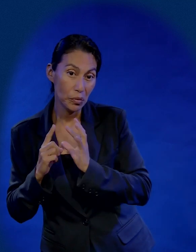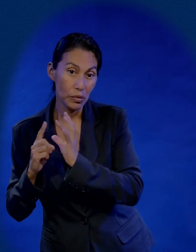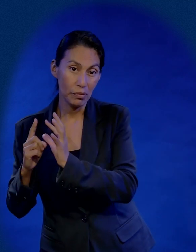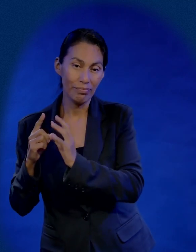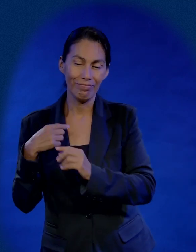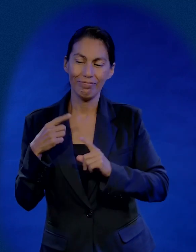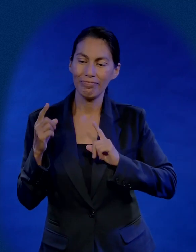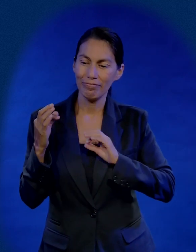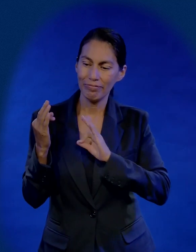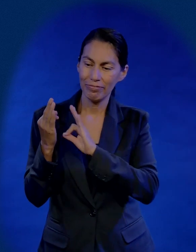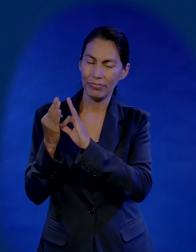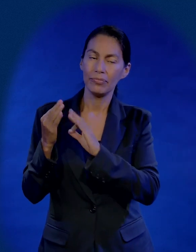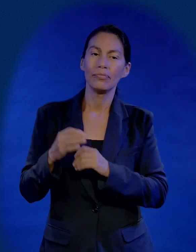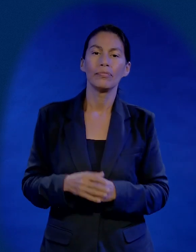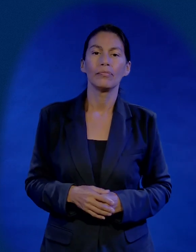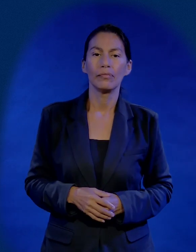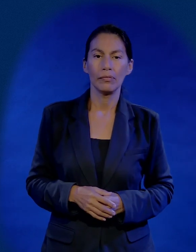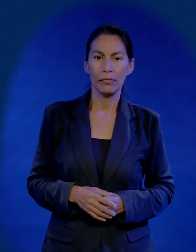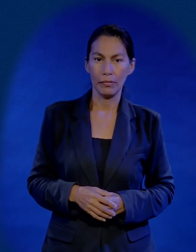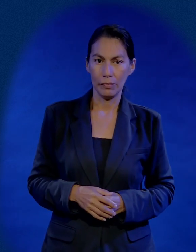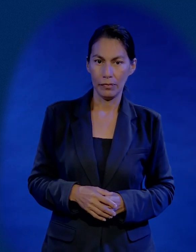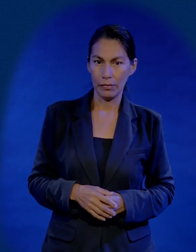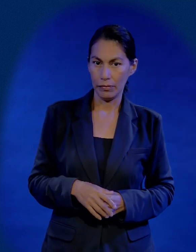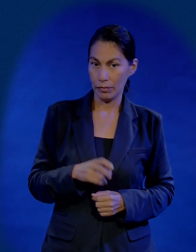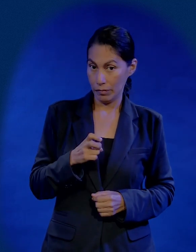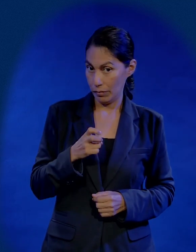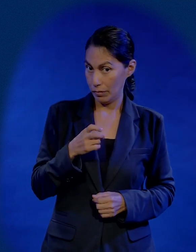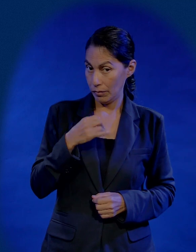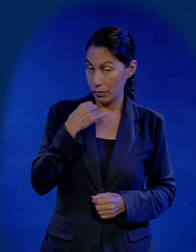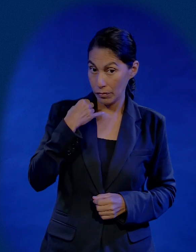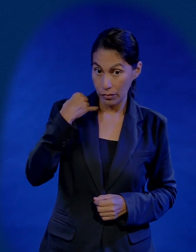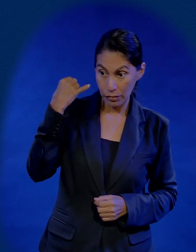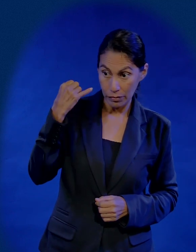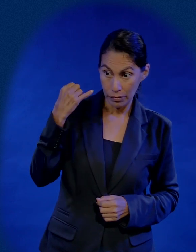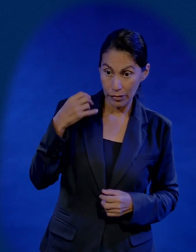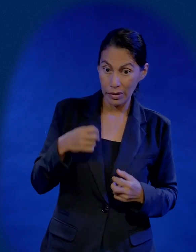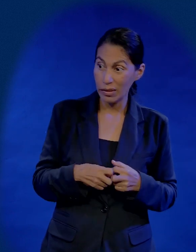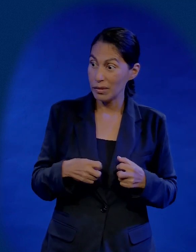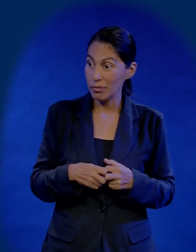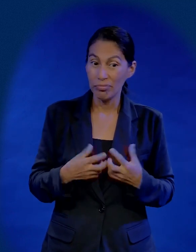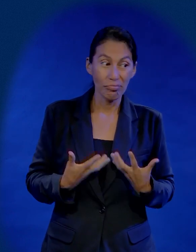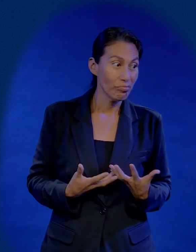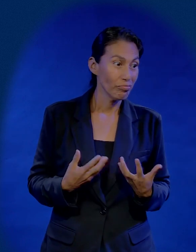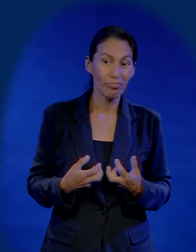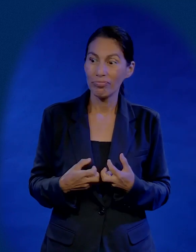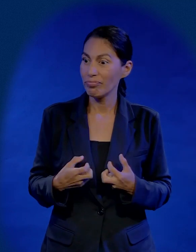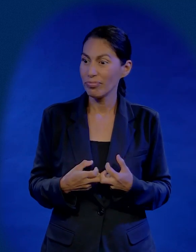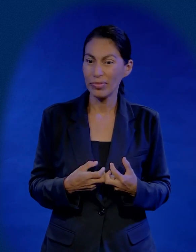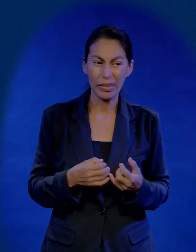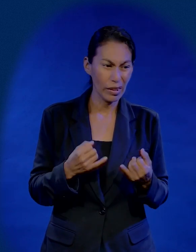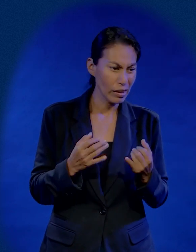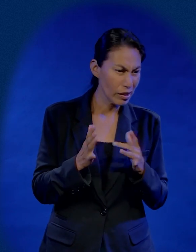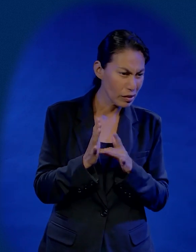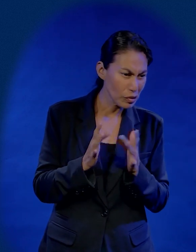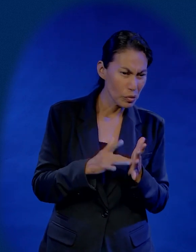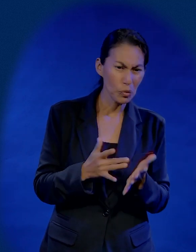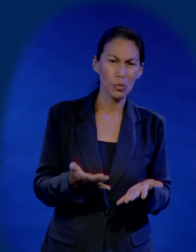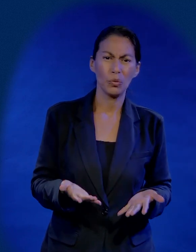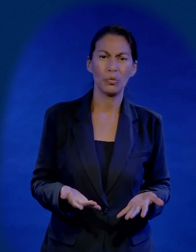de él. Y en la forma de ver las cosas, Judas, Judas se desesperaba constantemente con la forma de ser de Jesús.